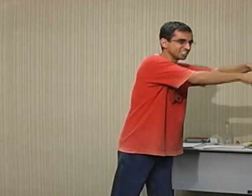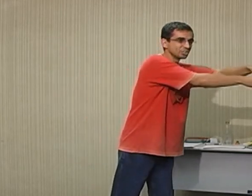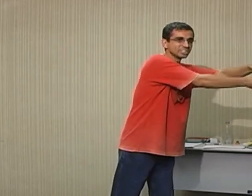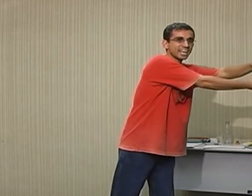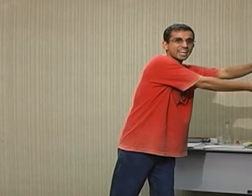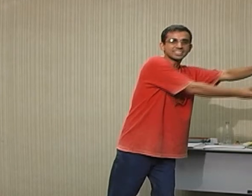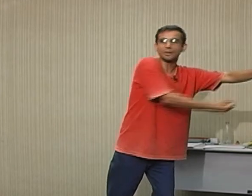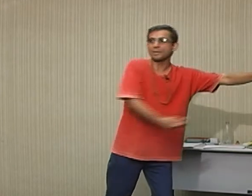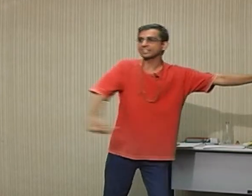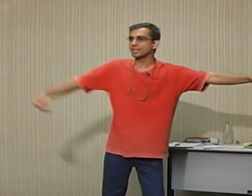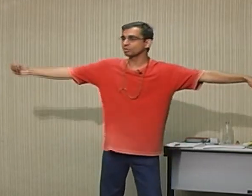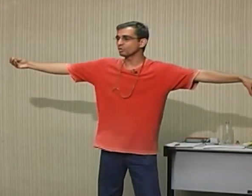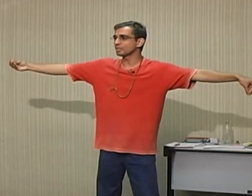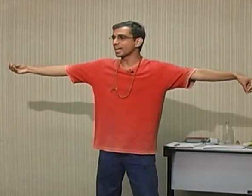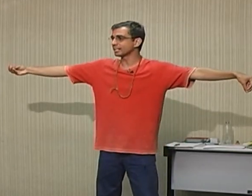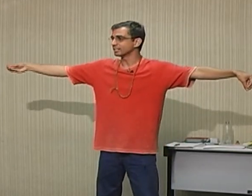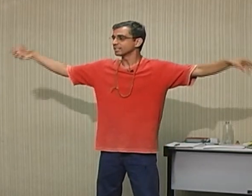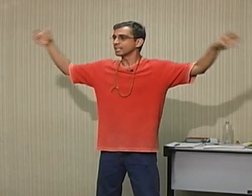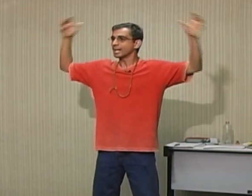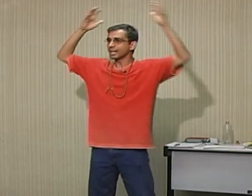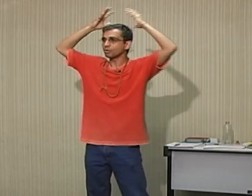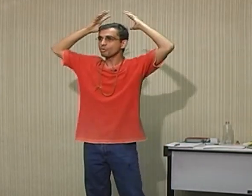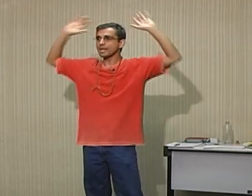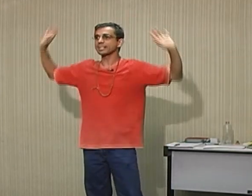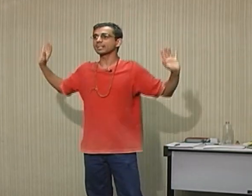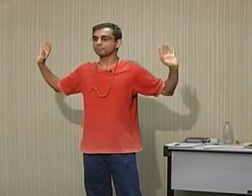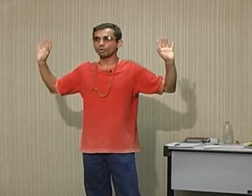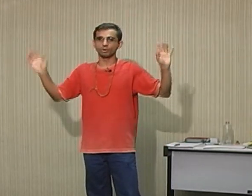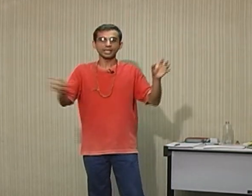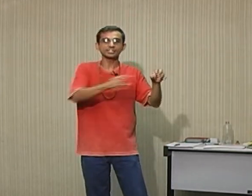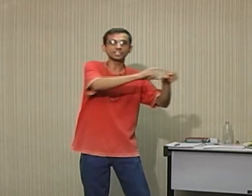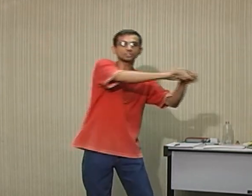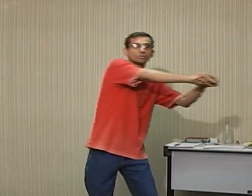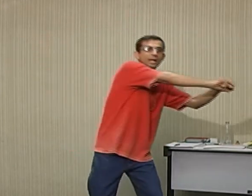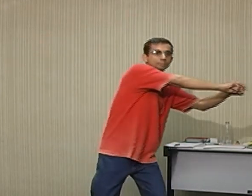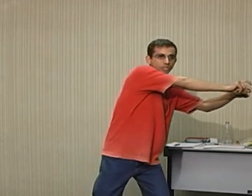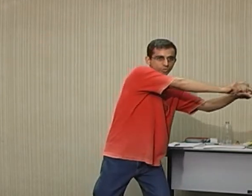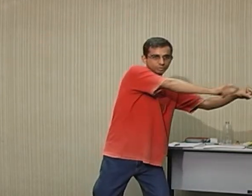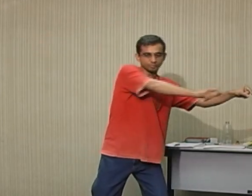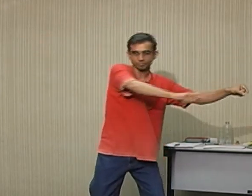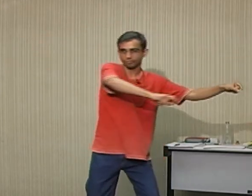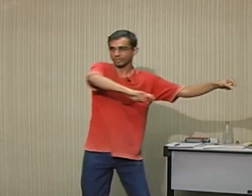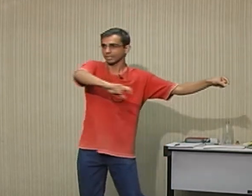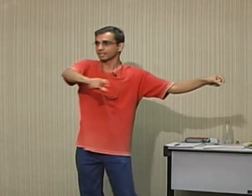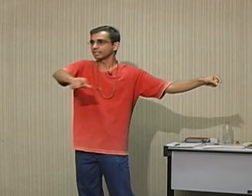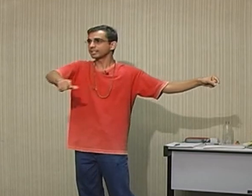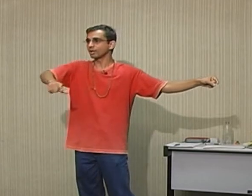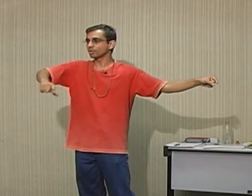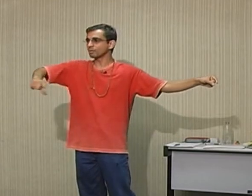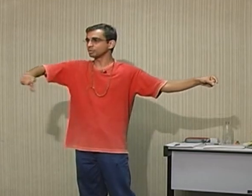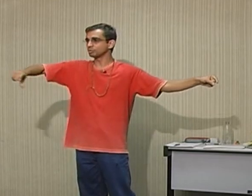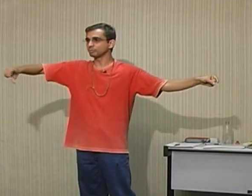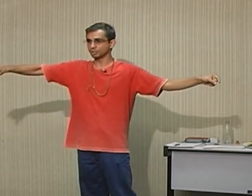Da reta da penha até a rodoviária, como é que é? Bom, existe um caminho que é um caminho mínimo.